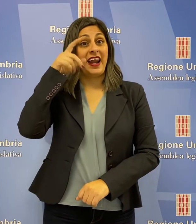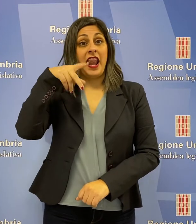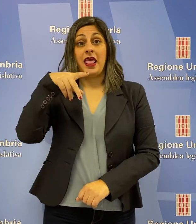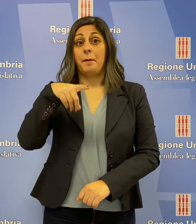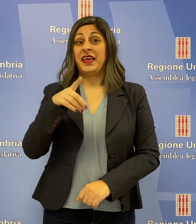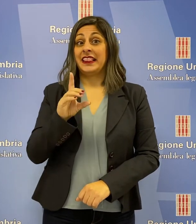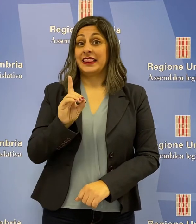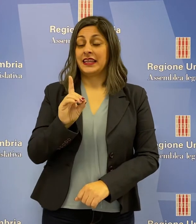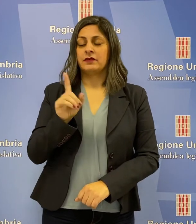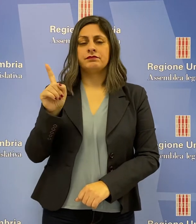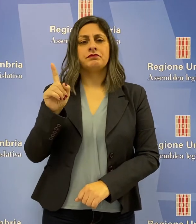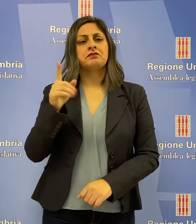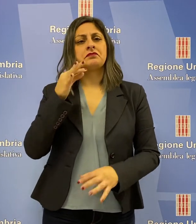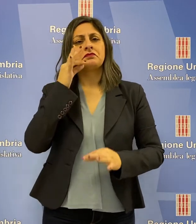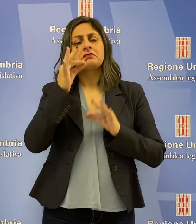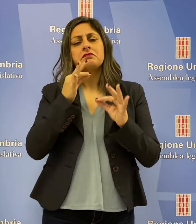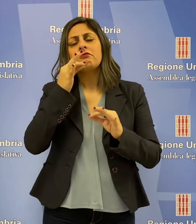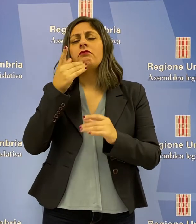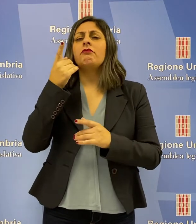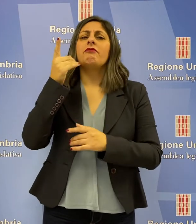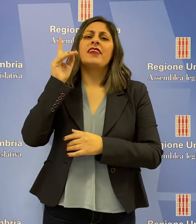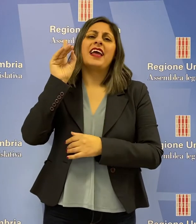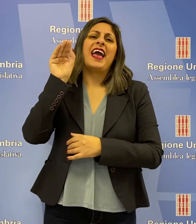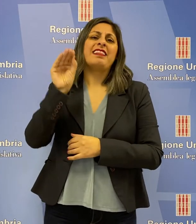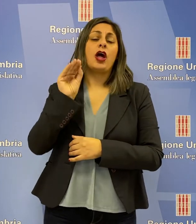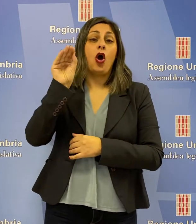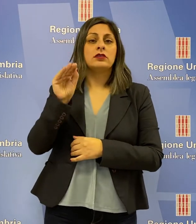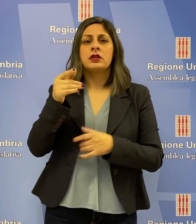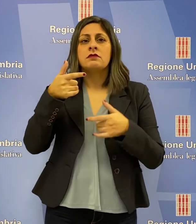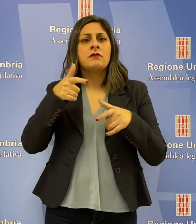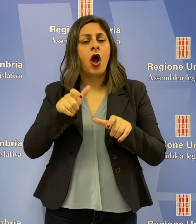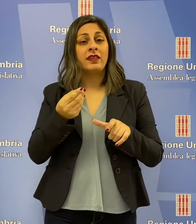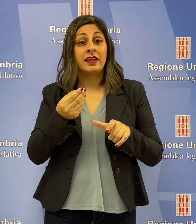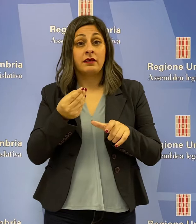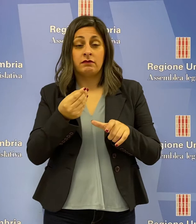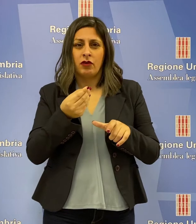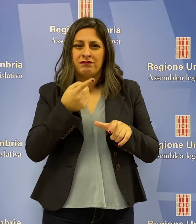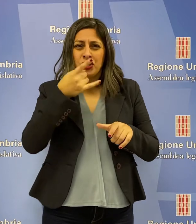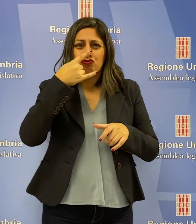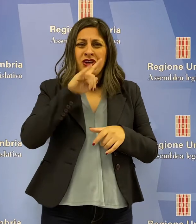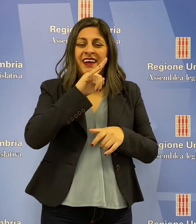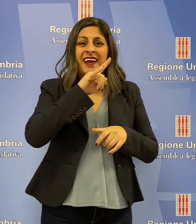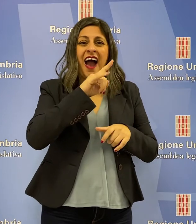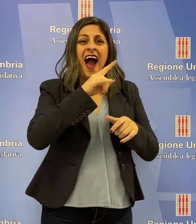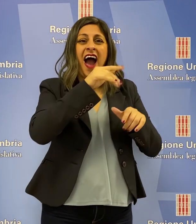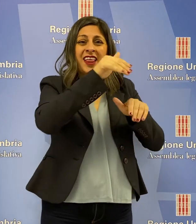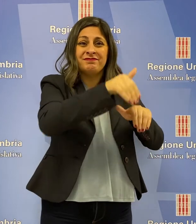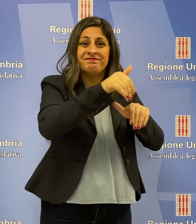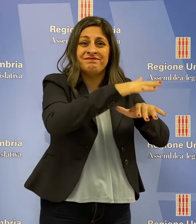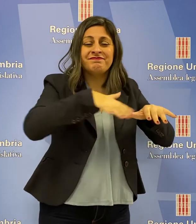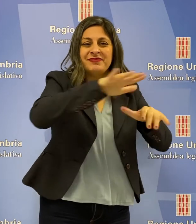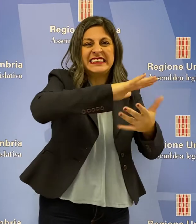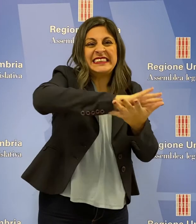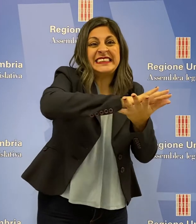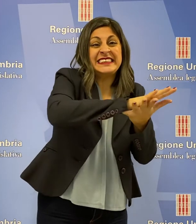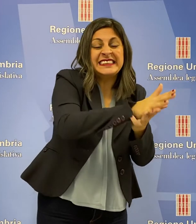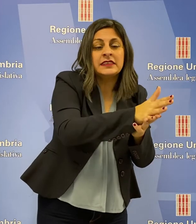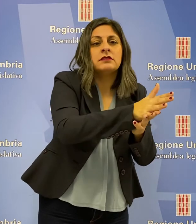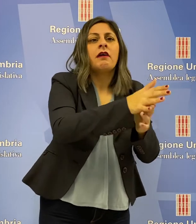Bettarelli del Partito Democratico ha illustrato l'interrogazione volta ad evitare di far pagare ai cacciatori le quote relative ai danni causati